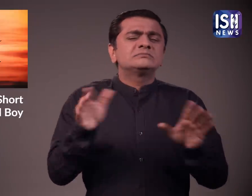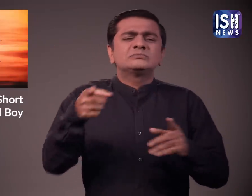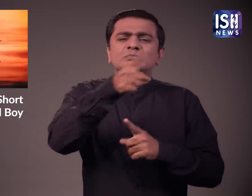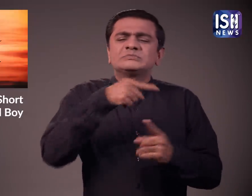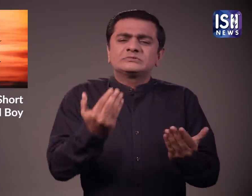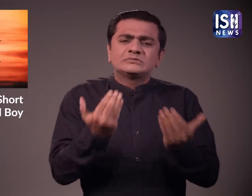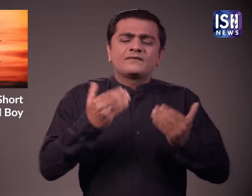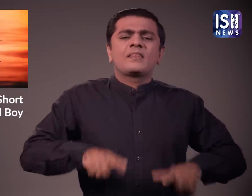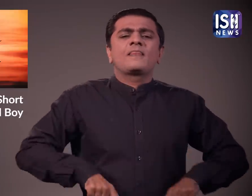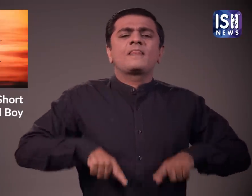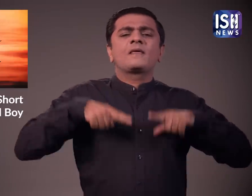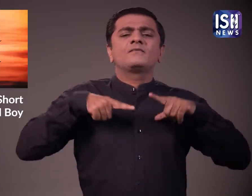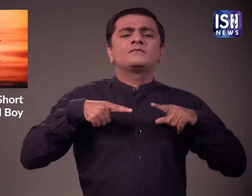खुदको सुरक्षत रगना बहतर है